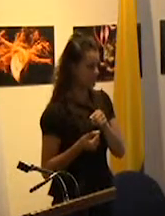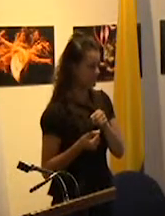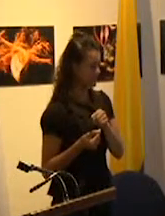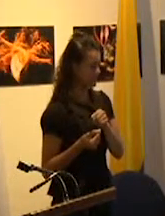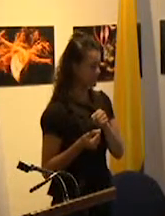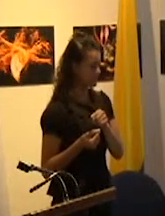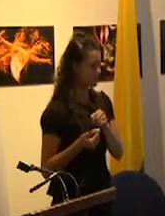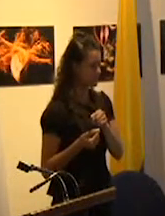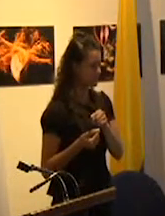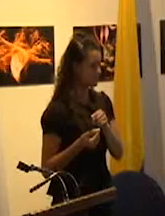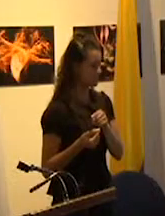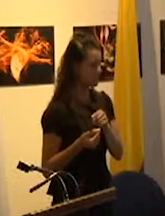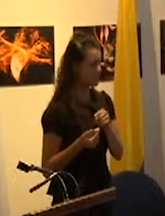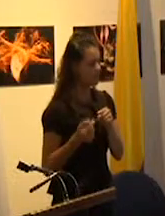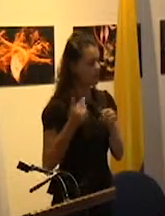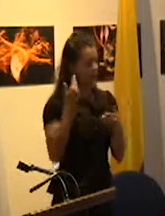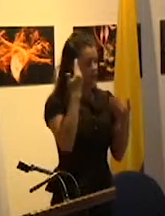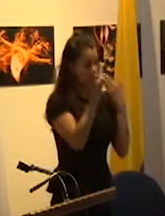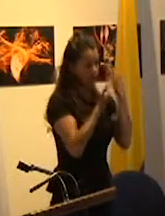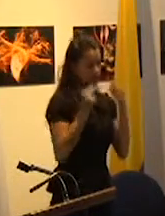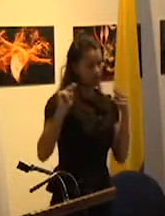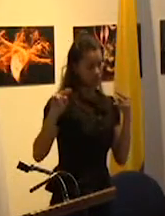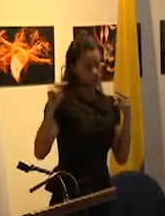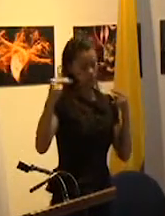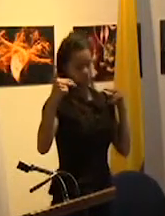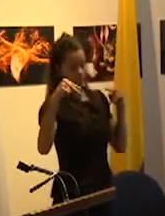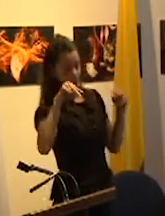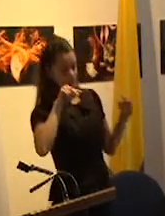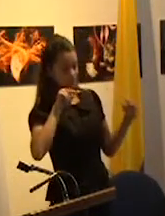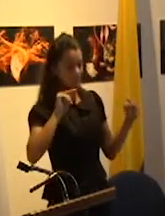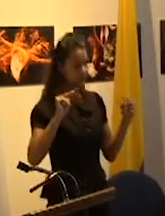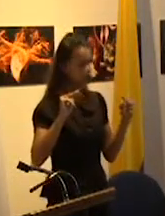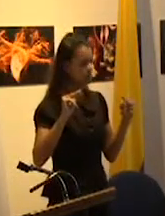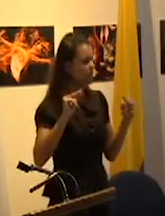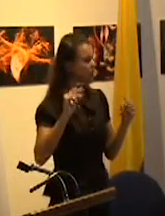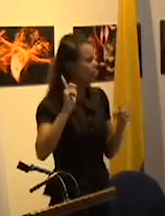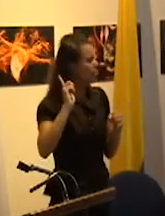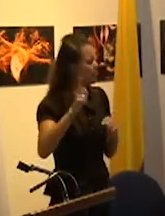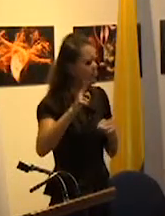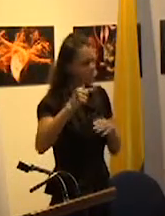bastardeado desde distintos ángulos y por muy distintas razones